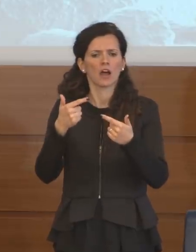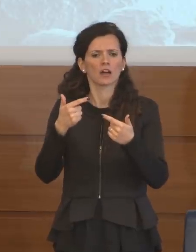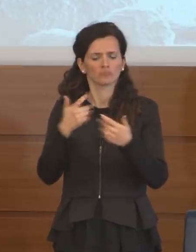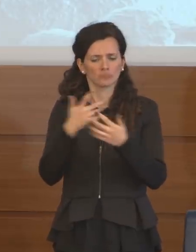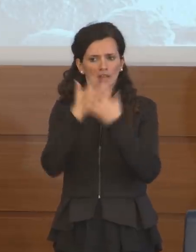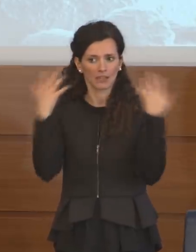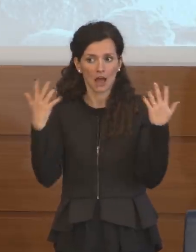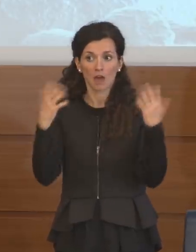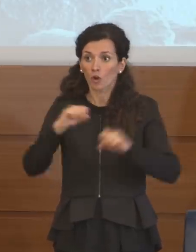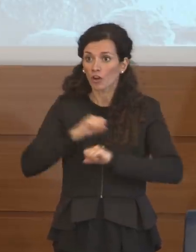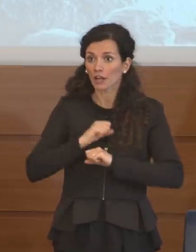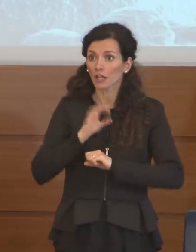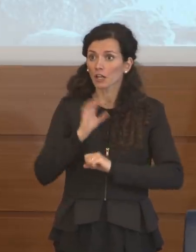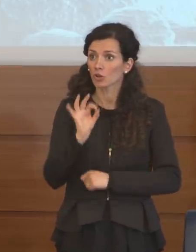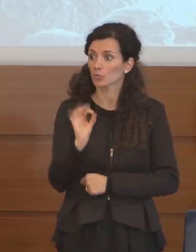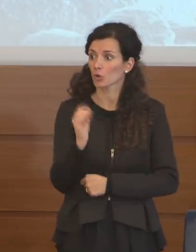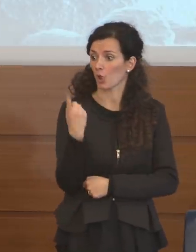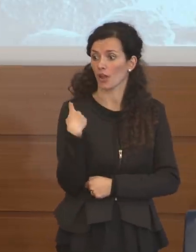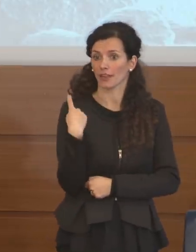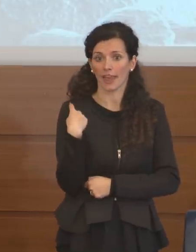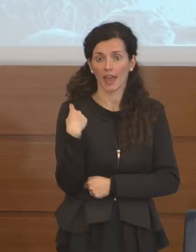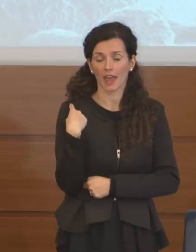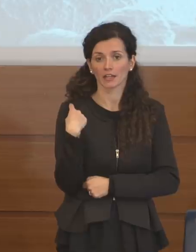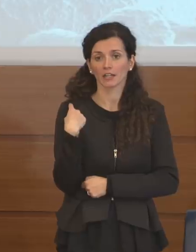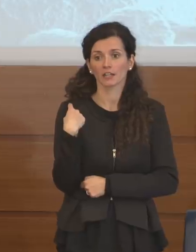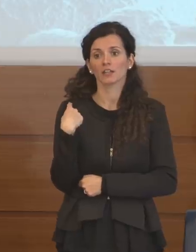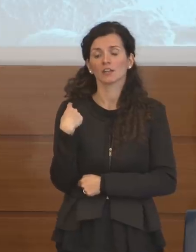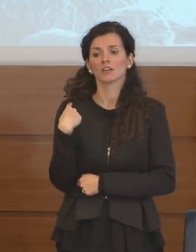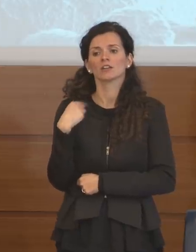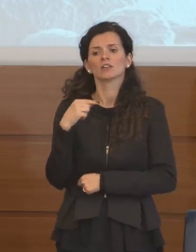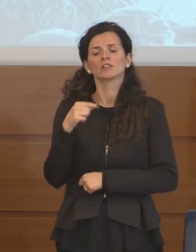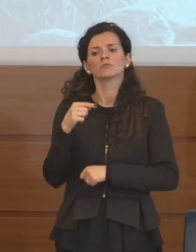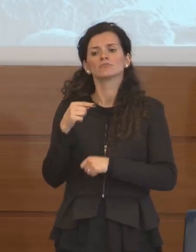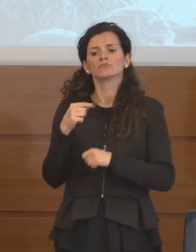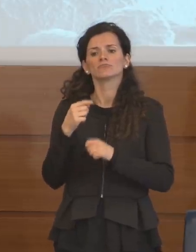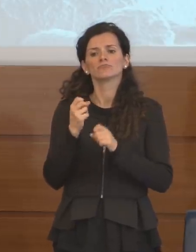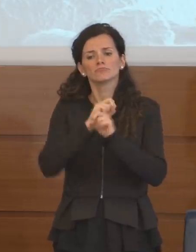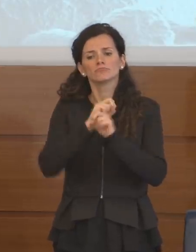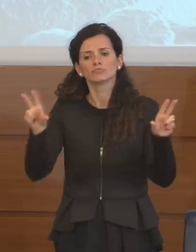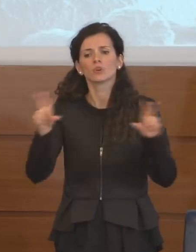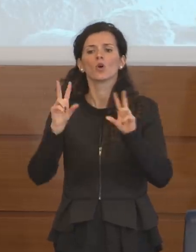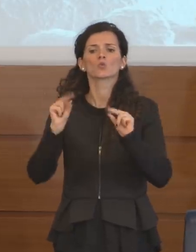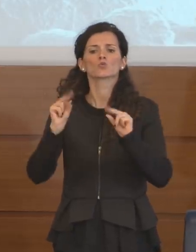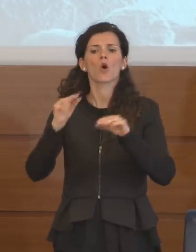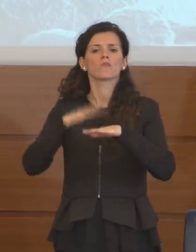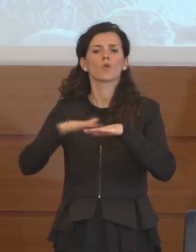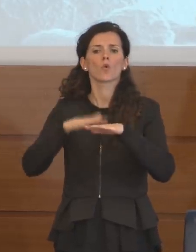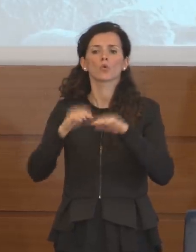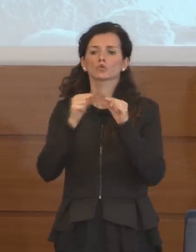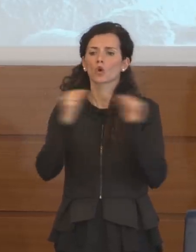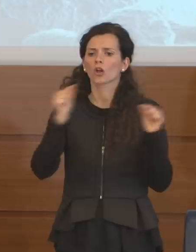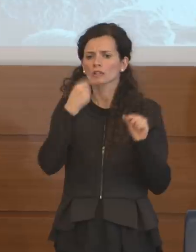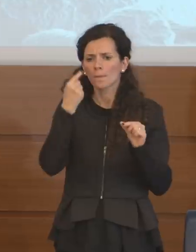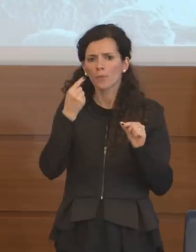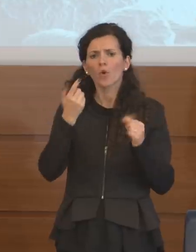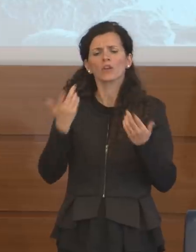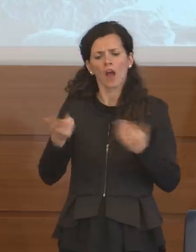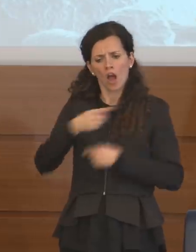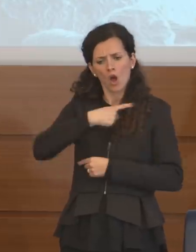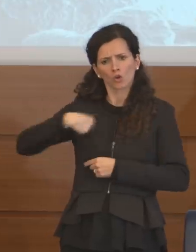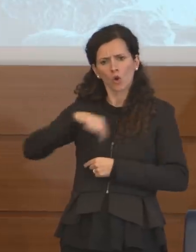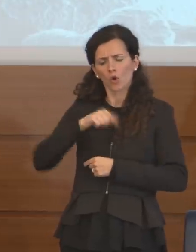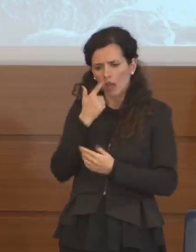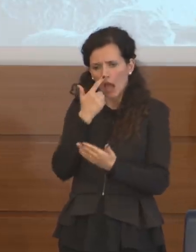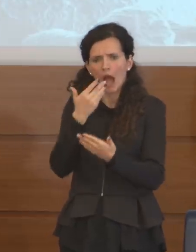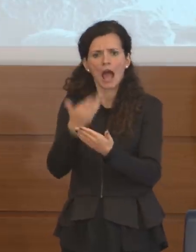da ieri, se non ricordo male, ci sia questa nuova disposizione sull'uso dei tamponi e ci adeguiamo per la verità